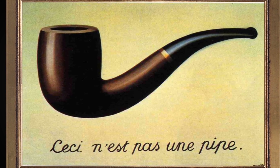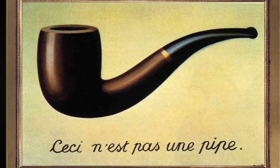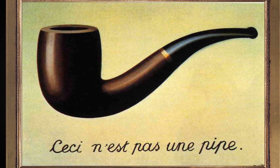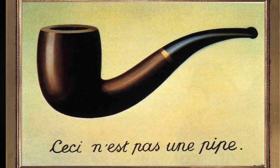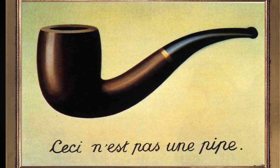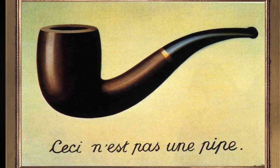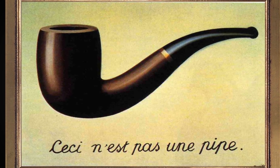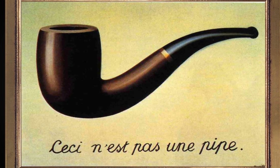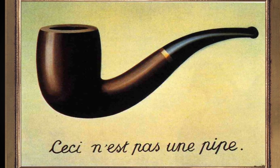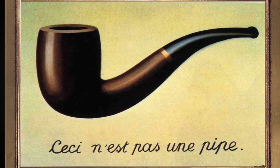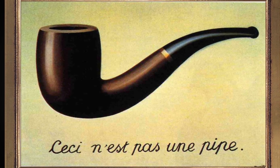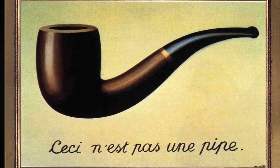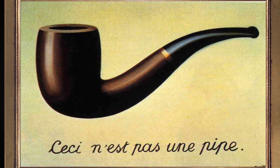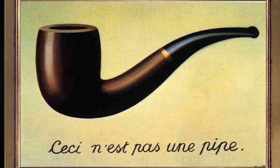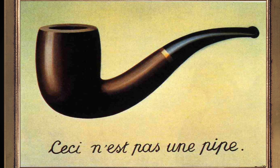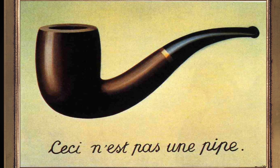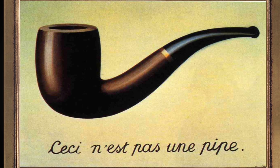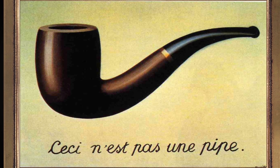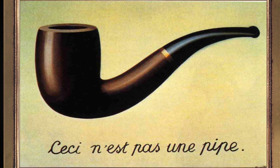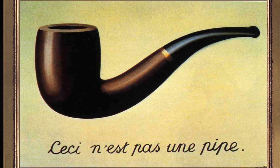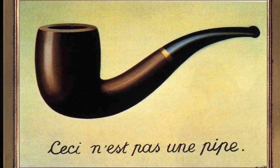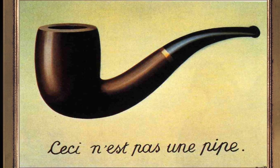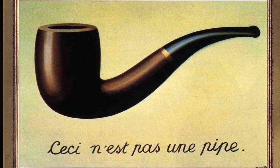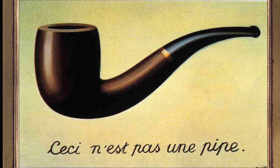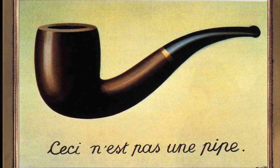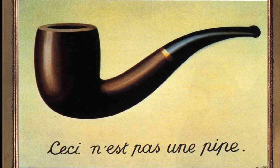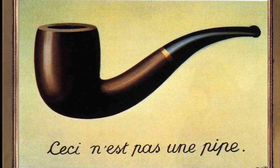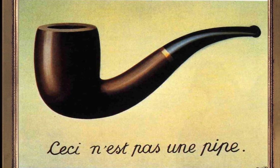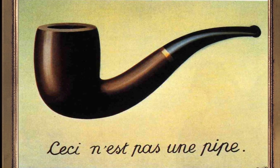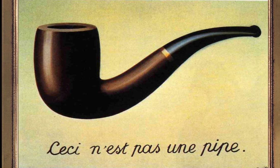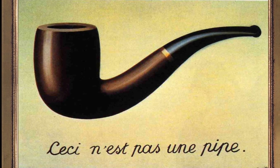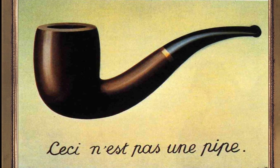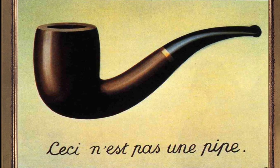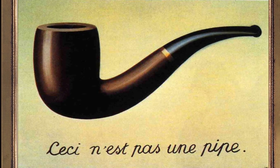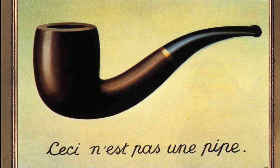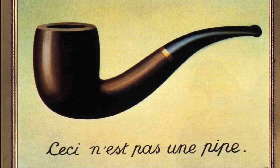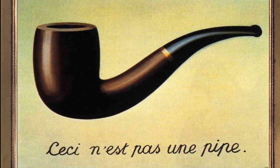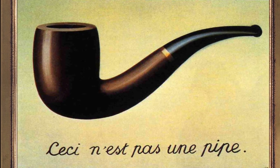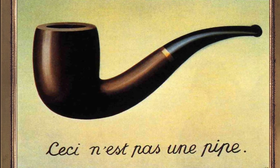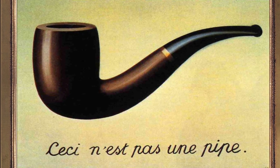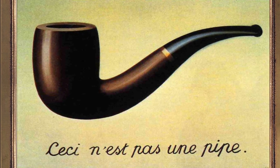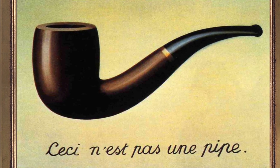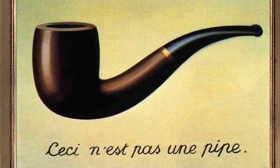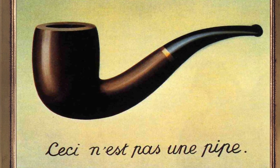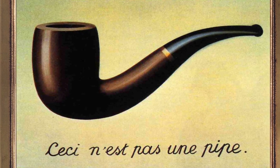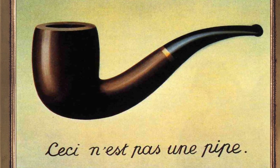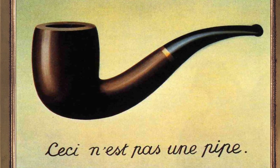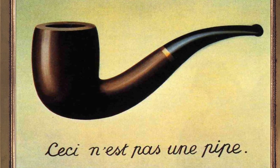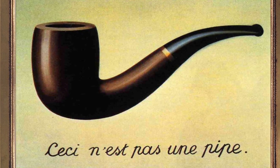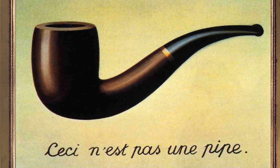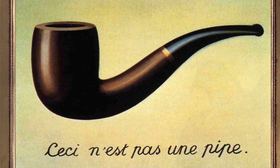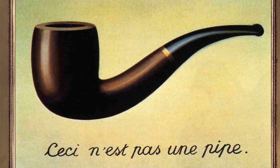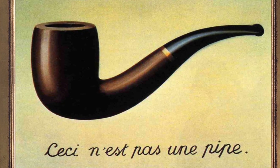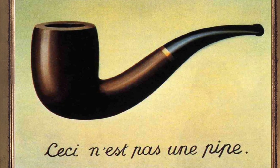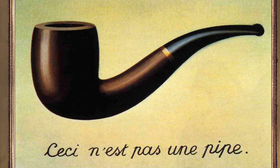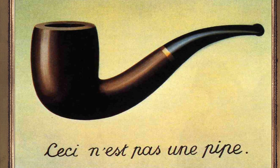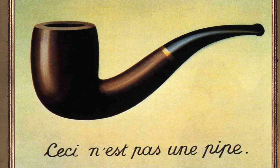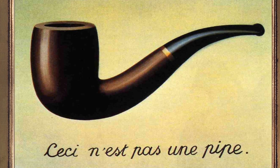sua subjetividade. Então, talvez, isto não é um cachimbo. Isto que você está vendo agora não é uma videoaula. É o que a sua mente construiu